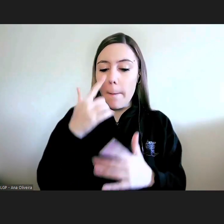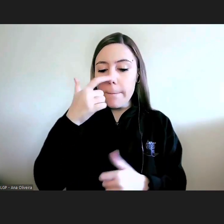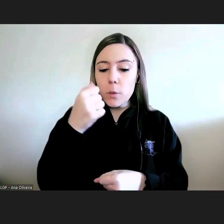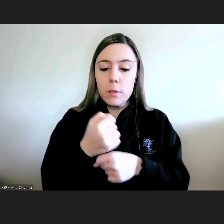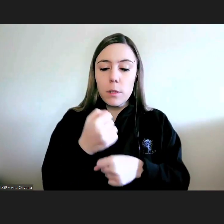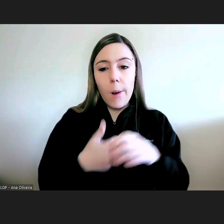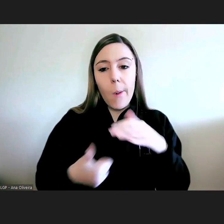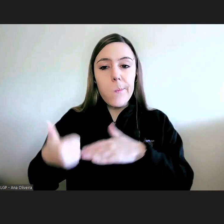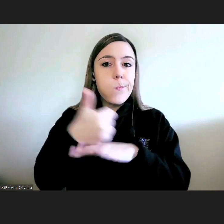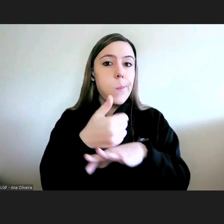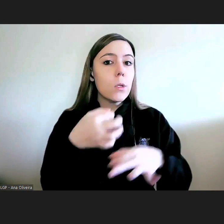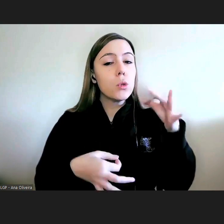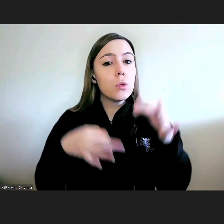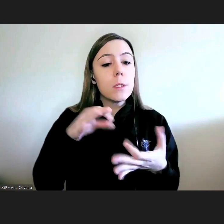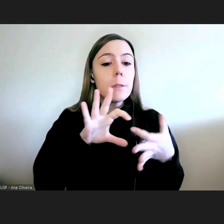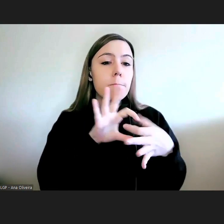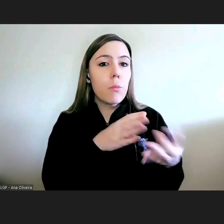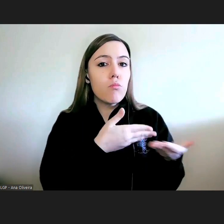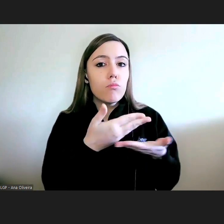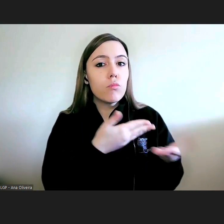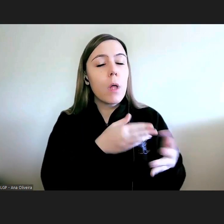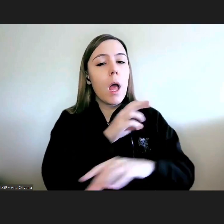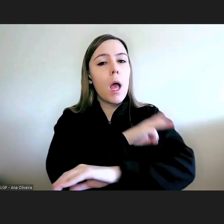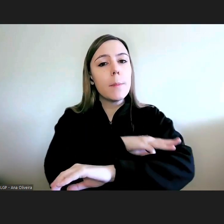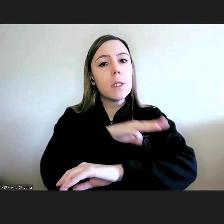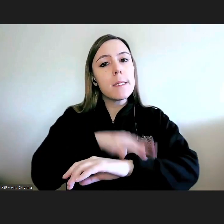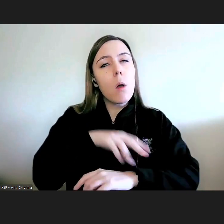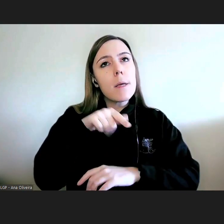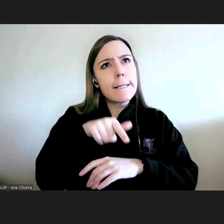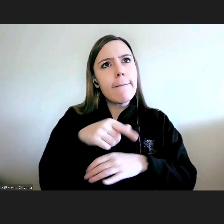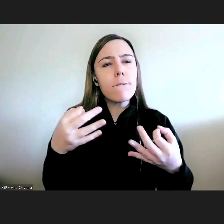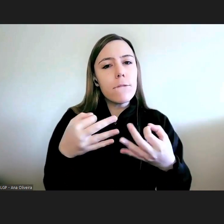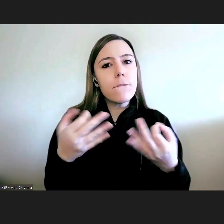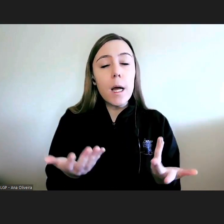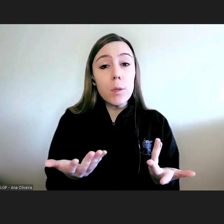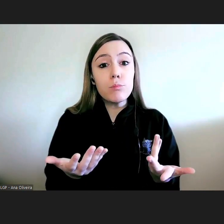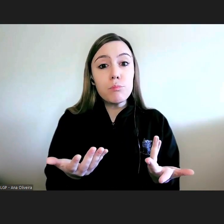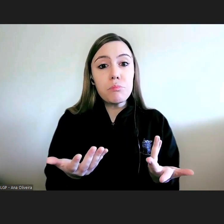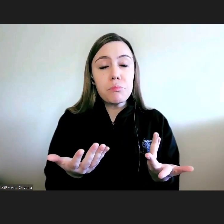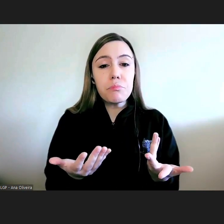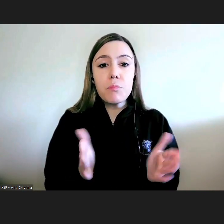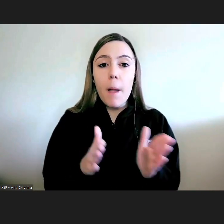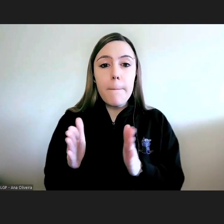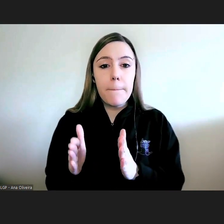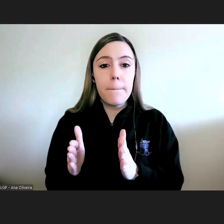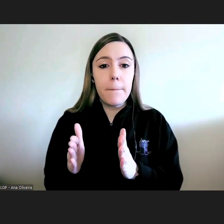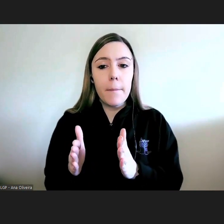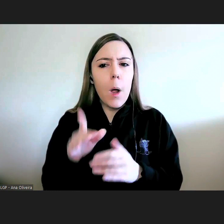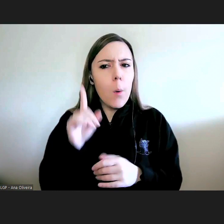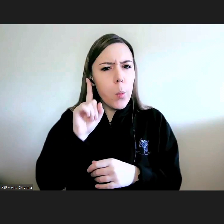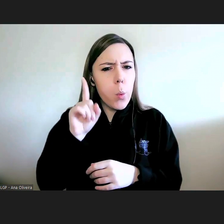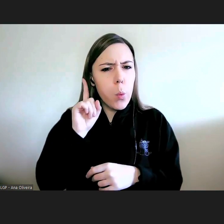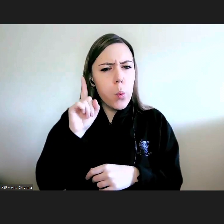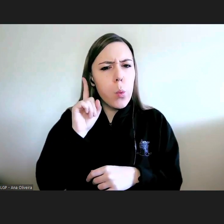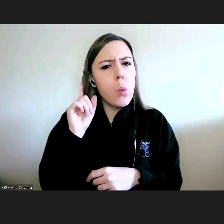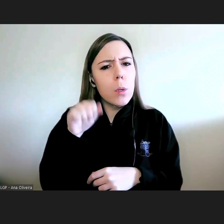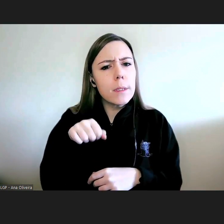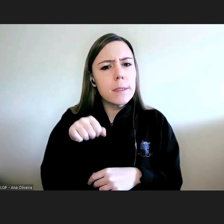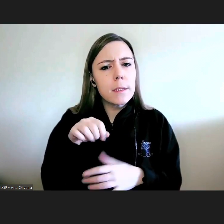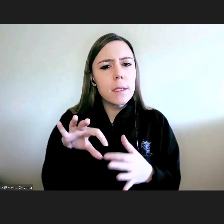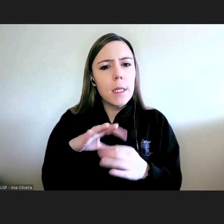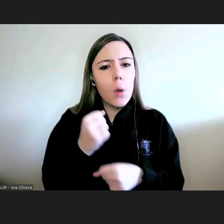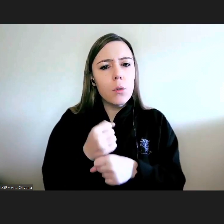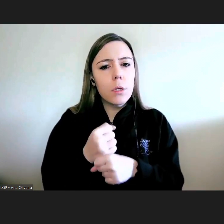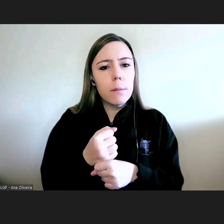a relação com a administração ocupa uma grande parte uma parte muito significativa do